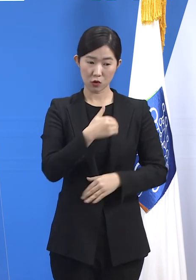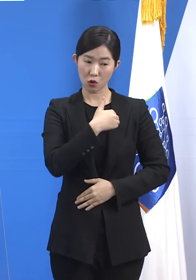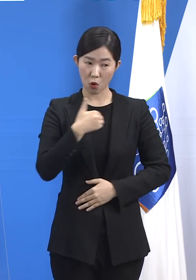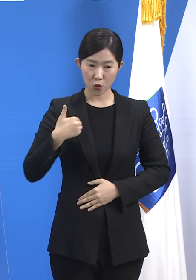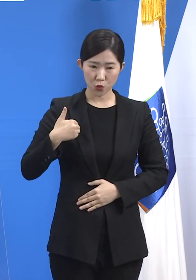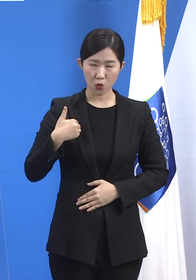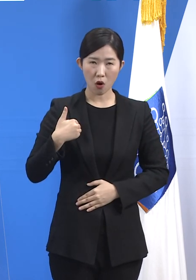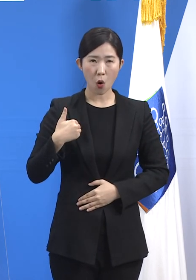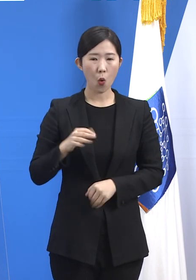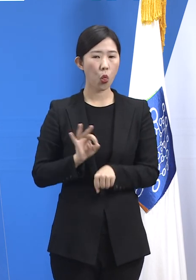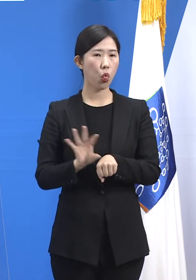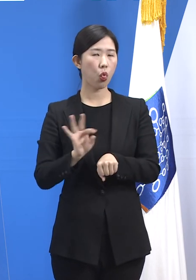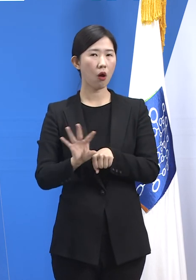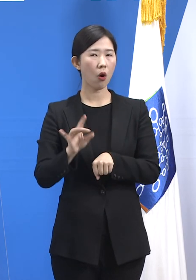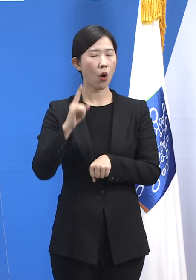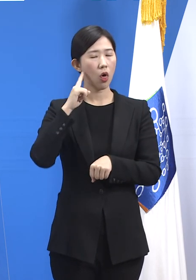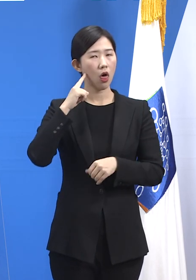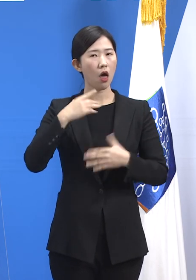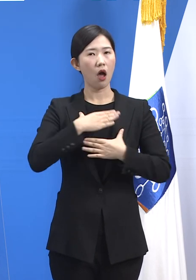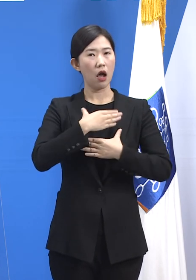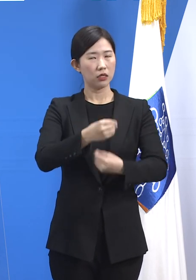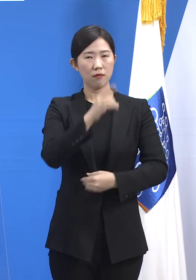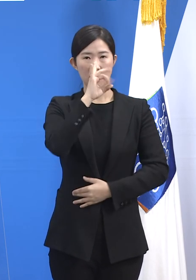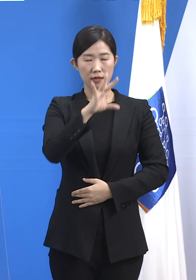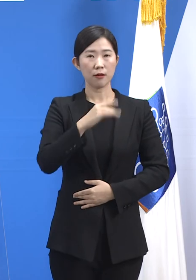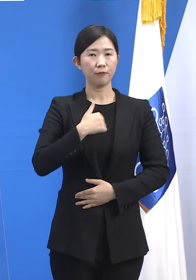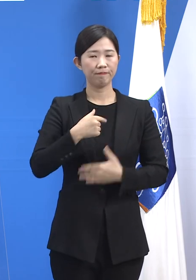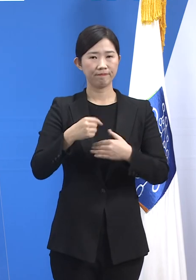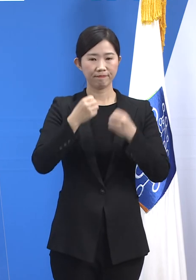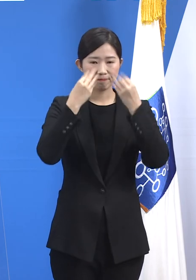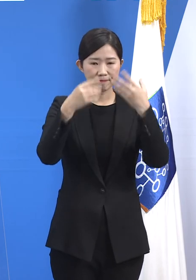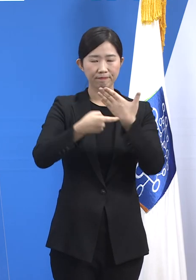경기도는 새로운 마음으로 다시 준비하겠습니다. 감사합니다. 감사합니다.